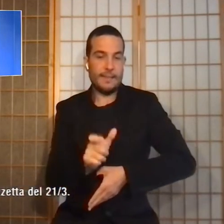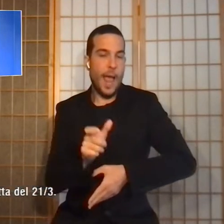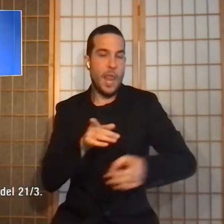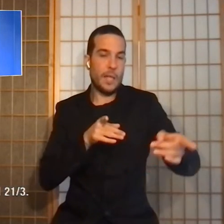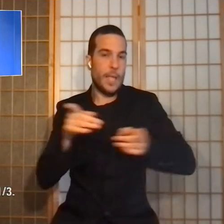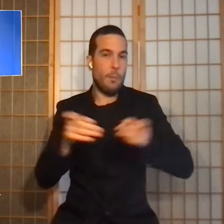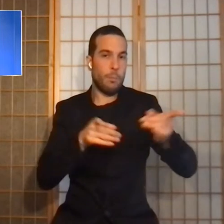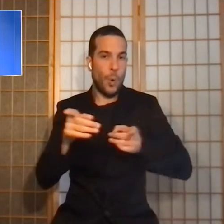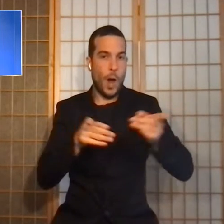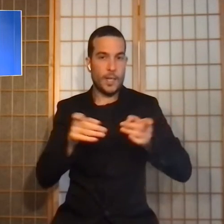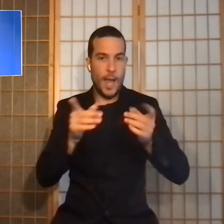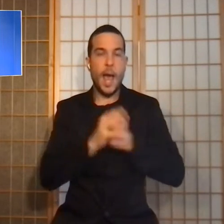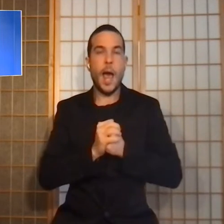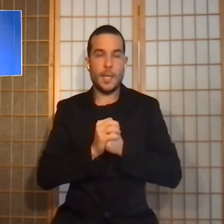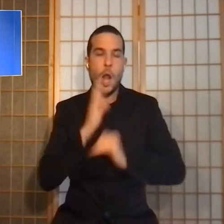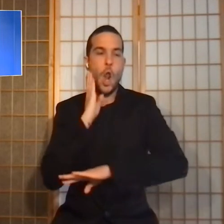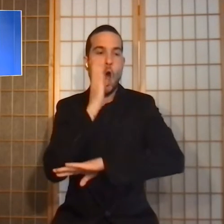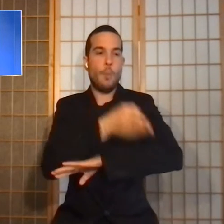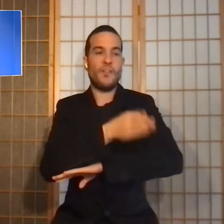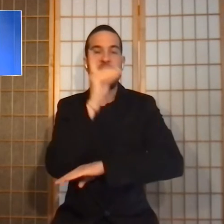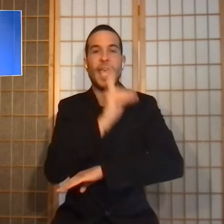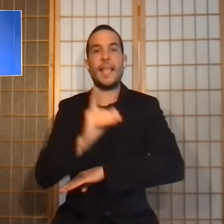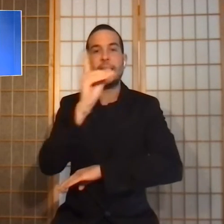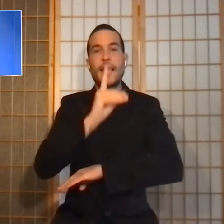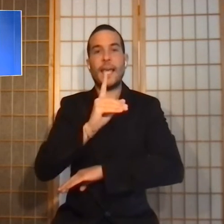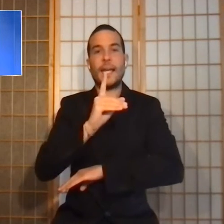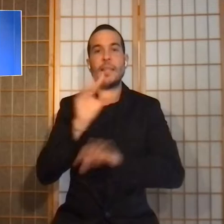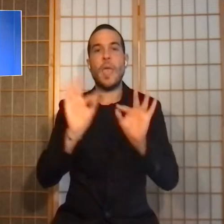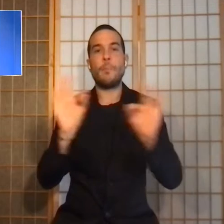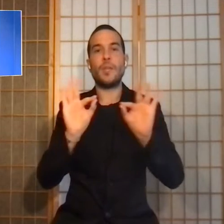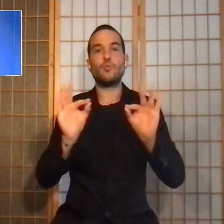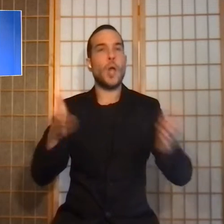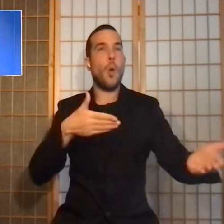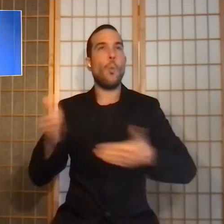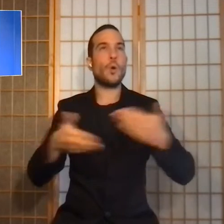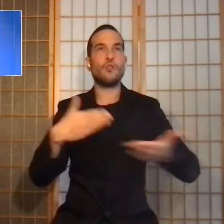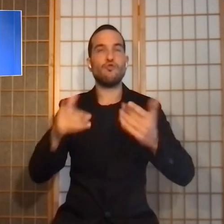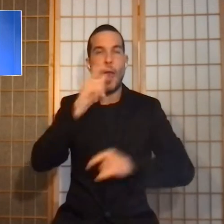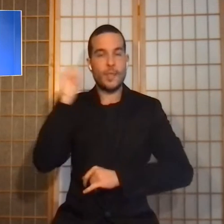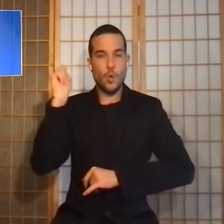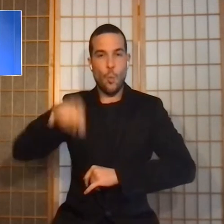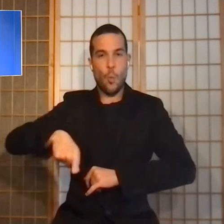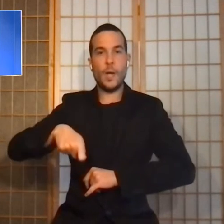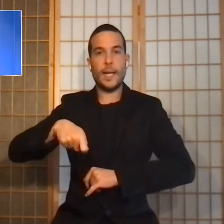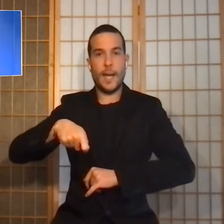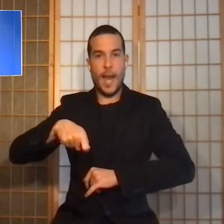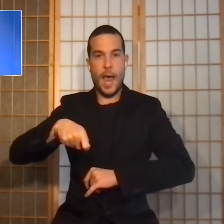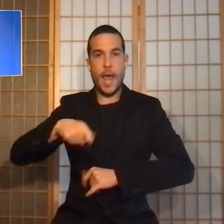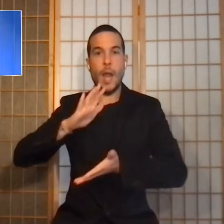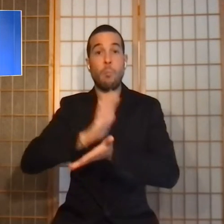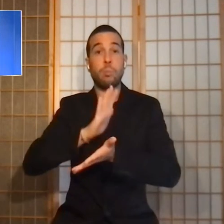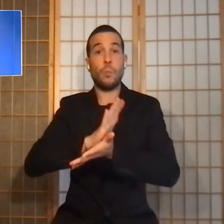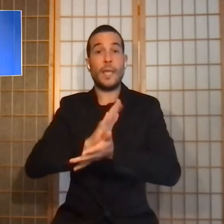Lo prevede il decreto Misure urgenti per l'Ucraina, pubblicato nella Gazzetta del